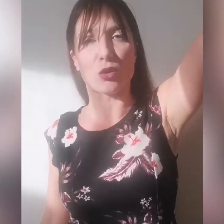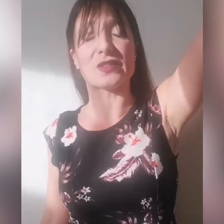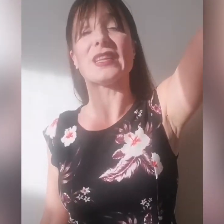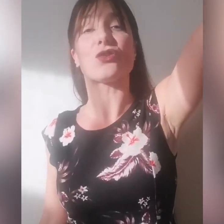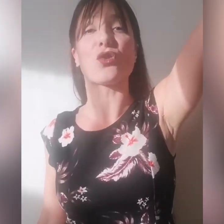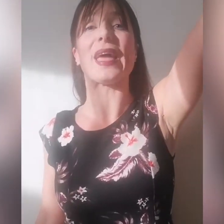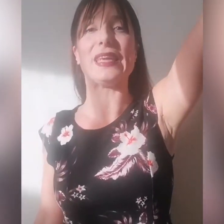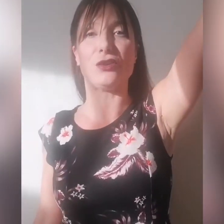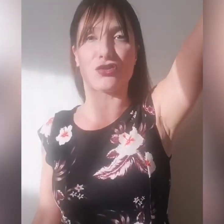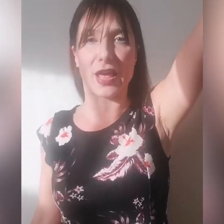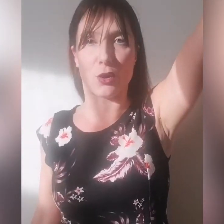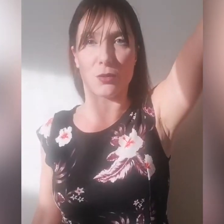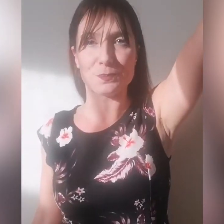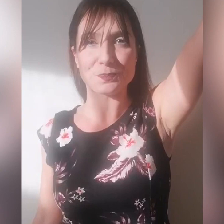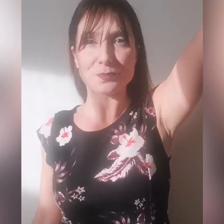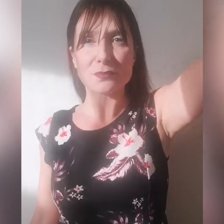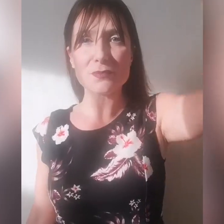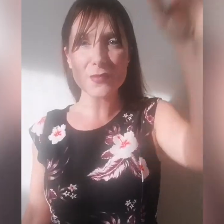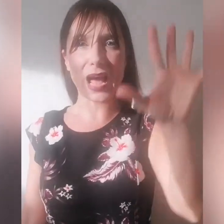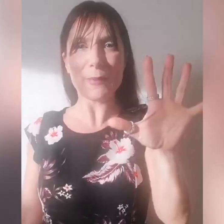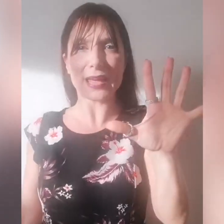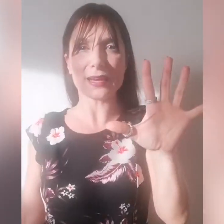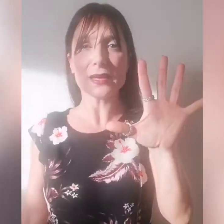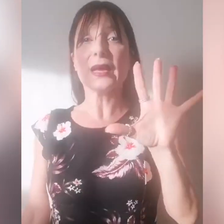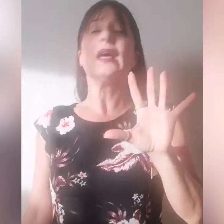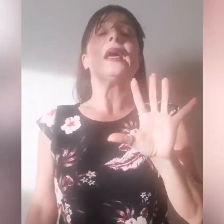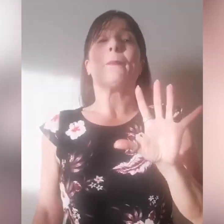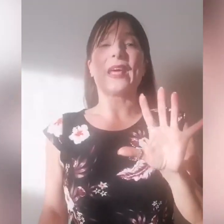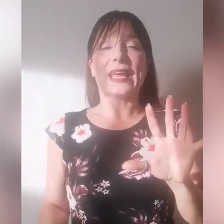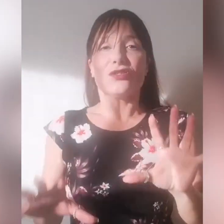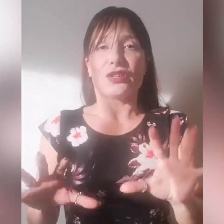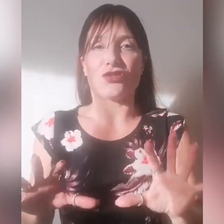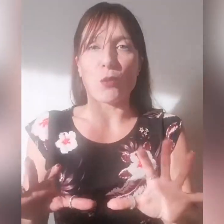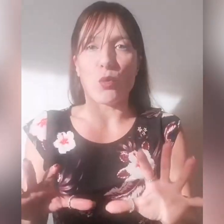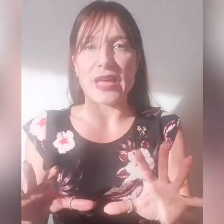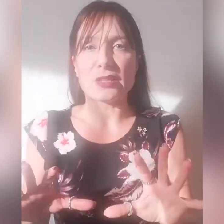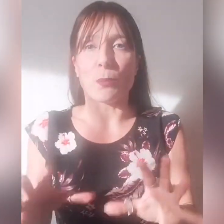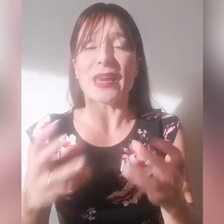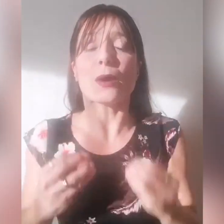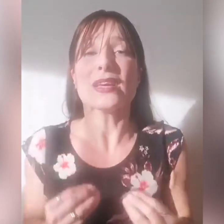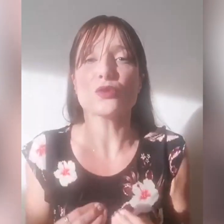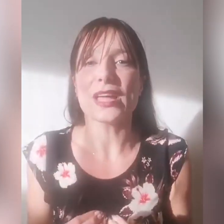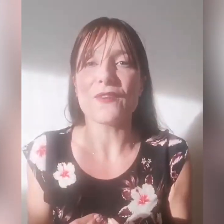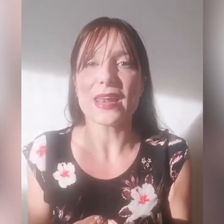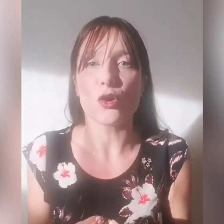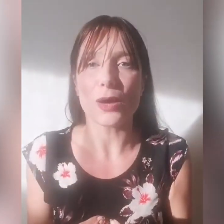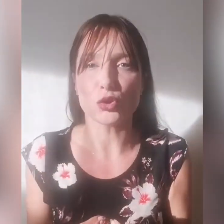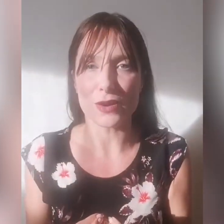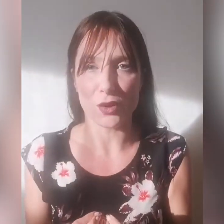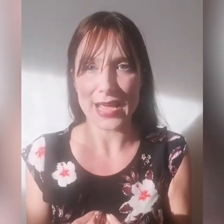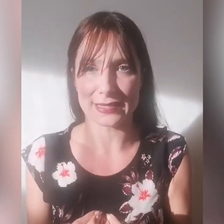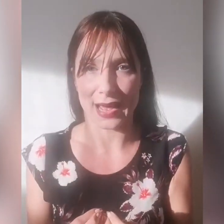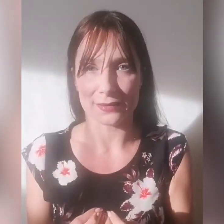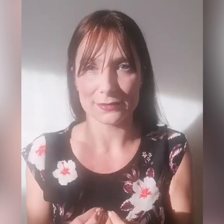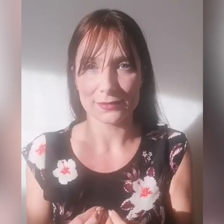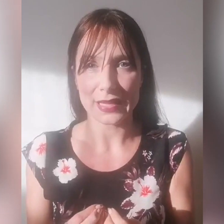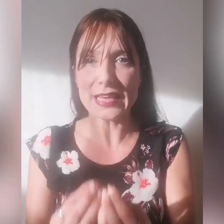cortina c'è il cielo. Amen. Perché ci diciamo questo? Perché questo ha a che fare con l'autorevolezza. In